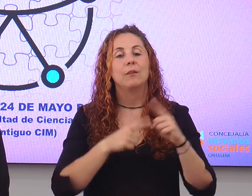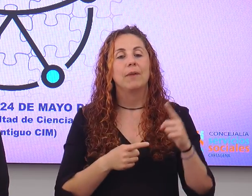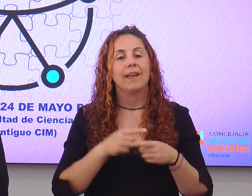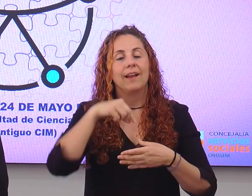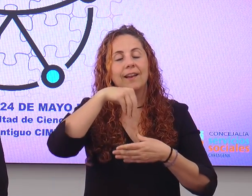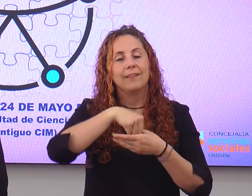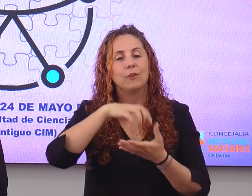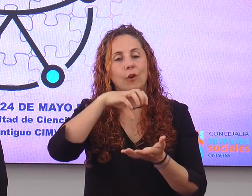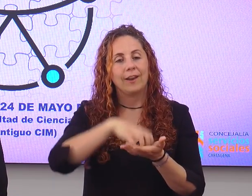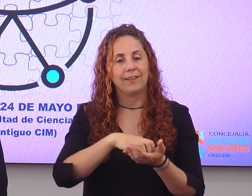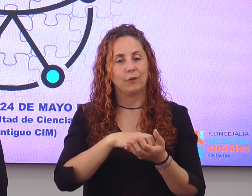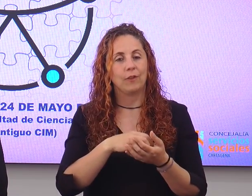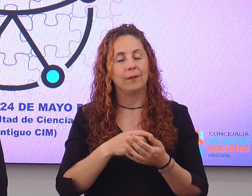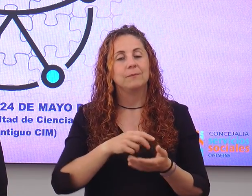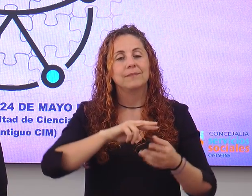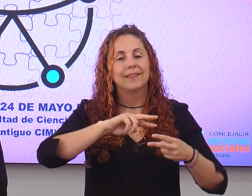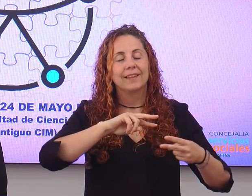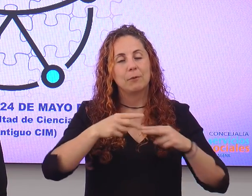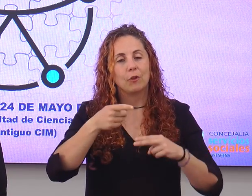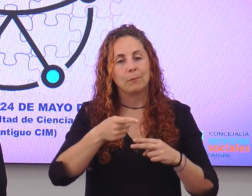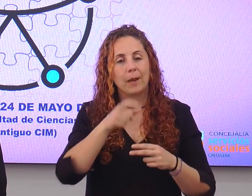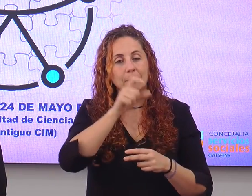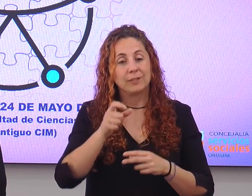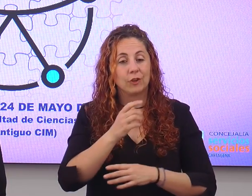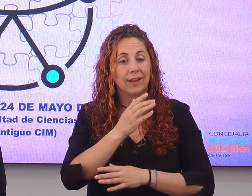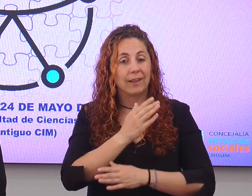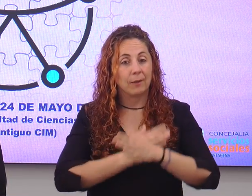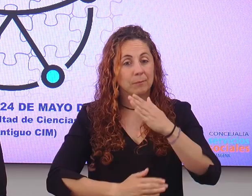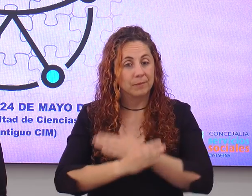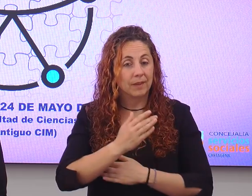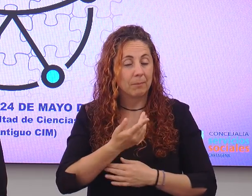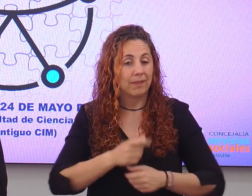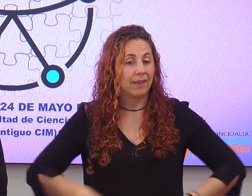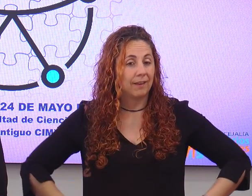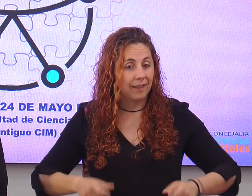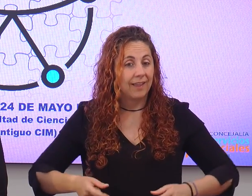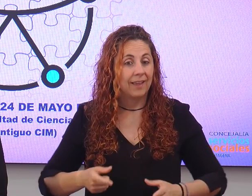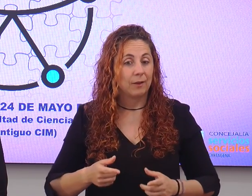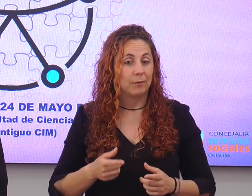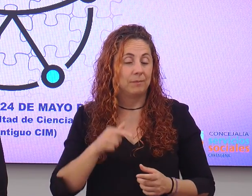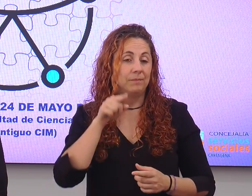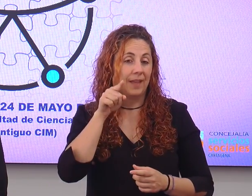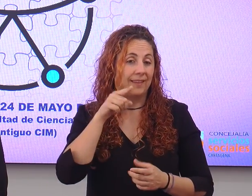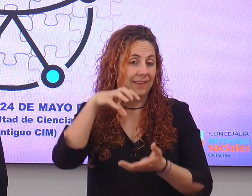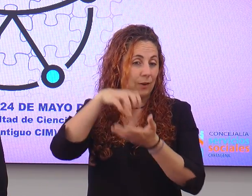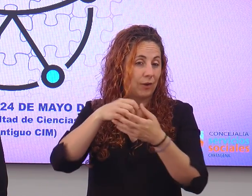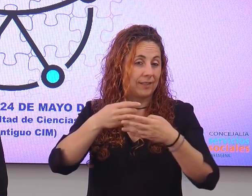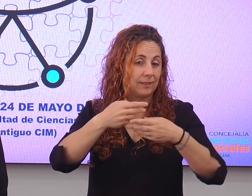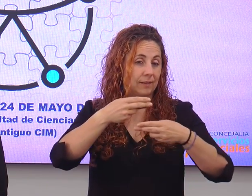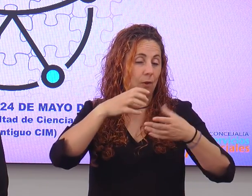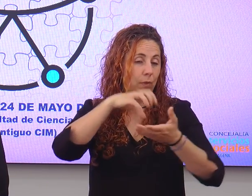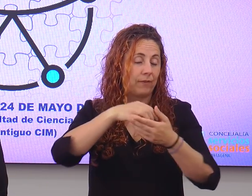centro de interpretación de la muralla púnica para personas con movilidad reducida. Allí se ha instalado, se ha